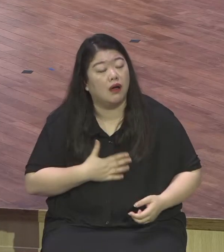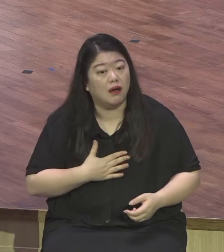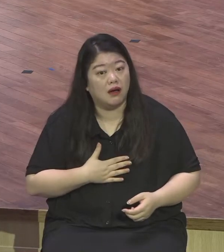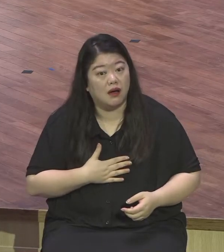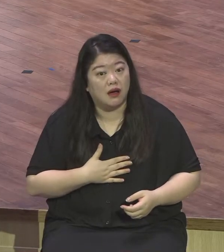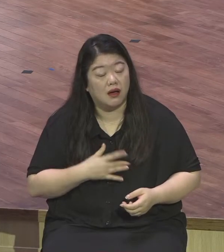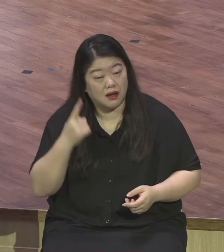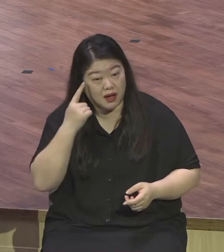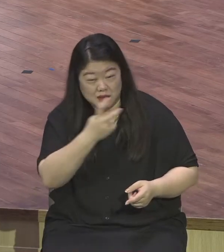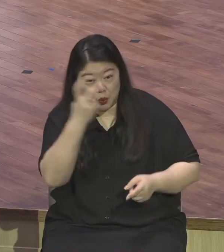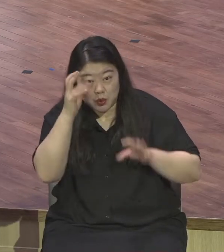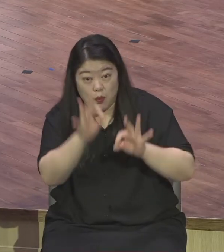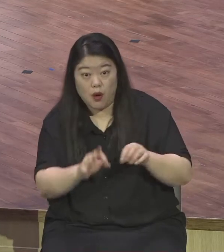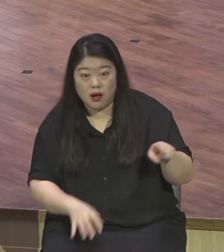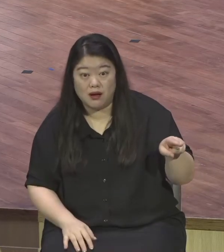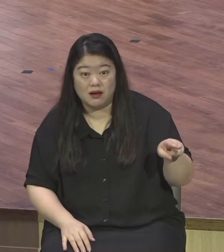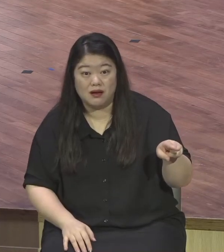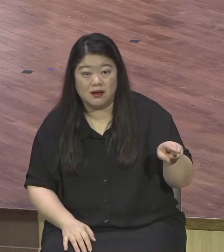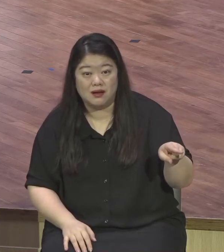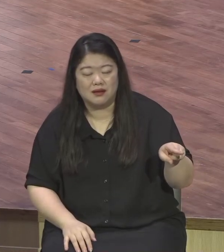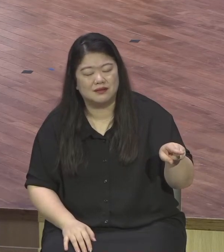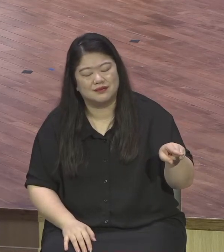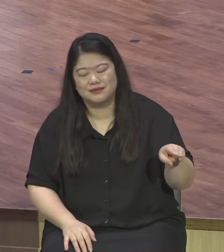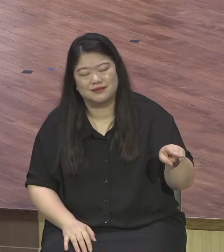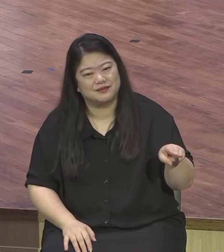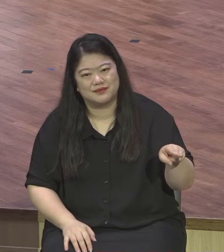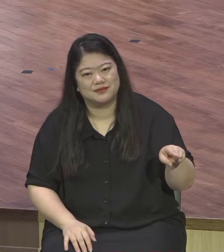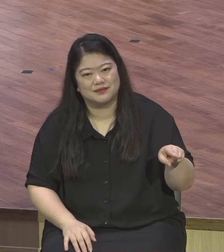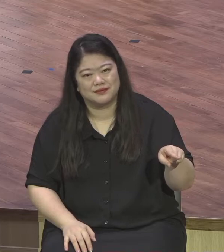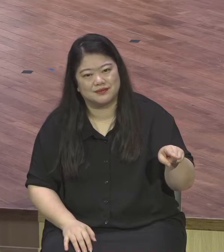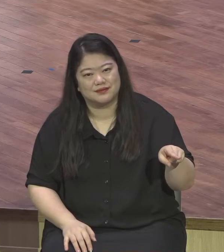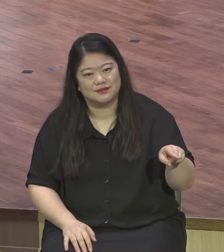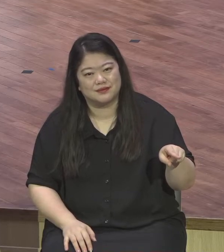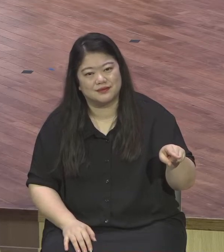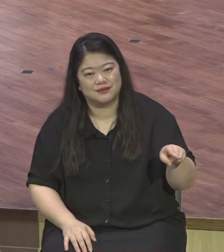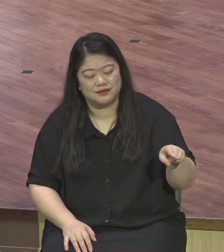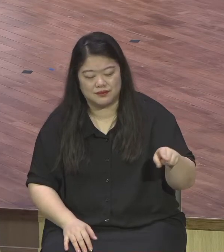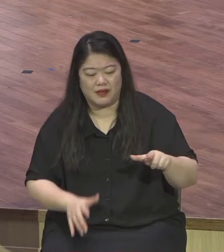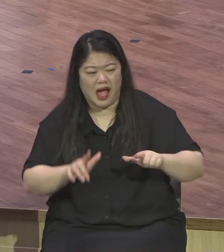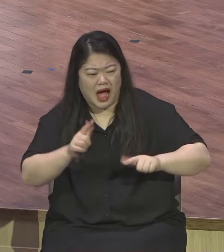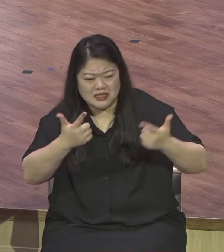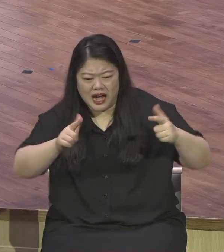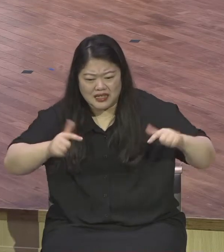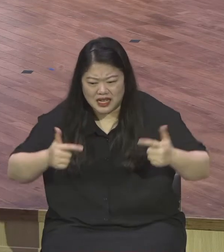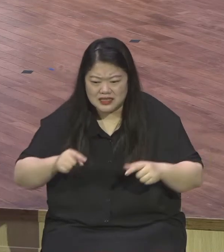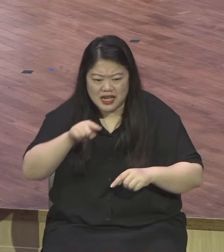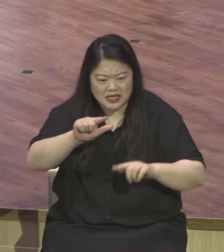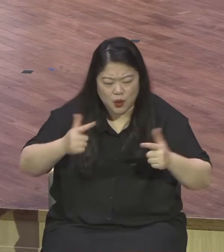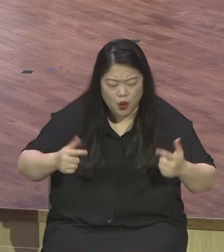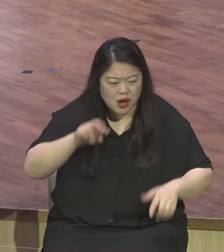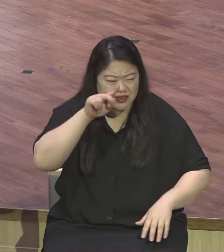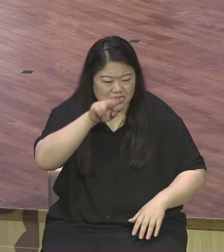완전히 완전히 버리시기 바랍니다 스스로 속이지 마세요 그리고 오늘부터 절대로